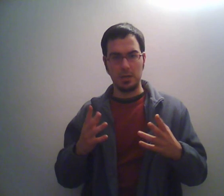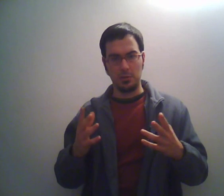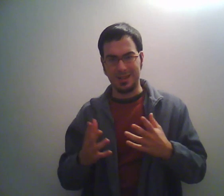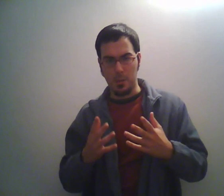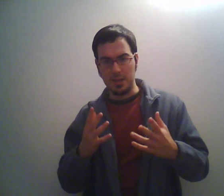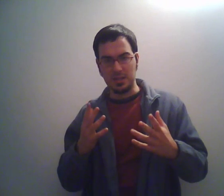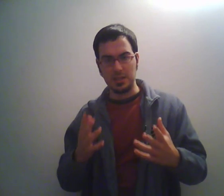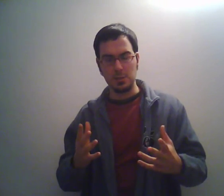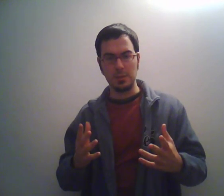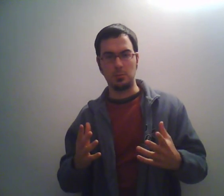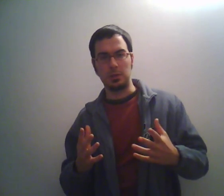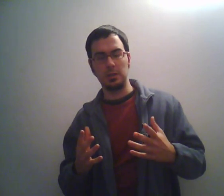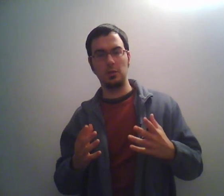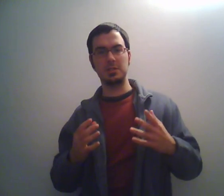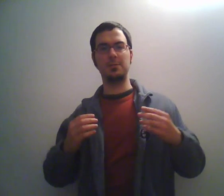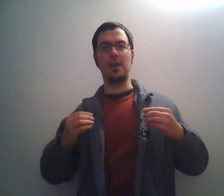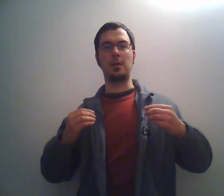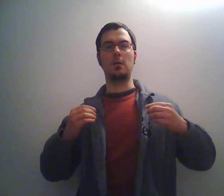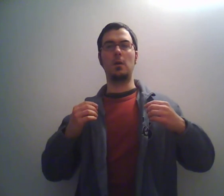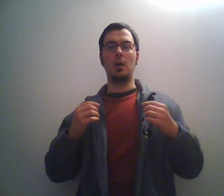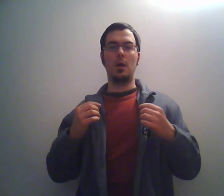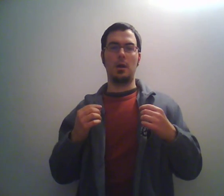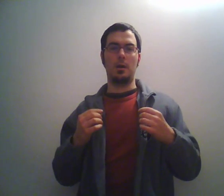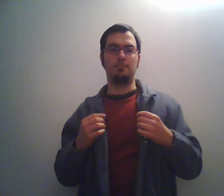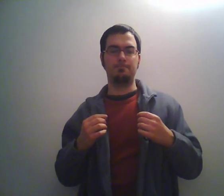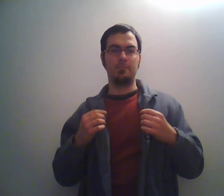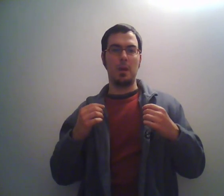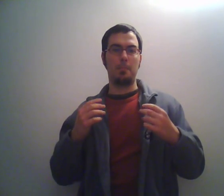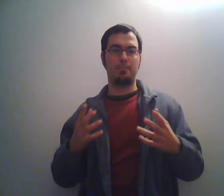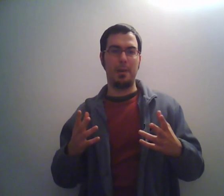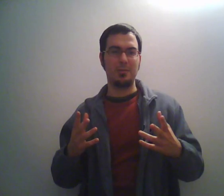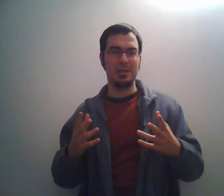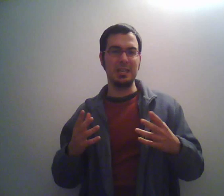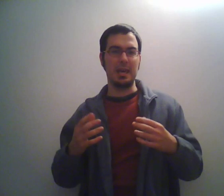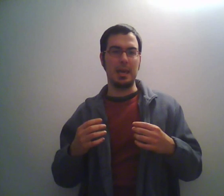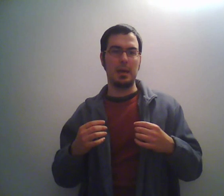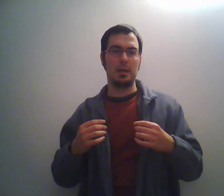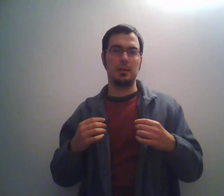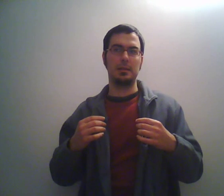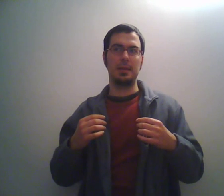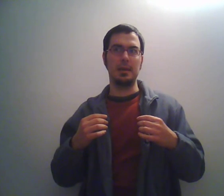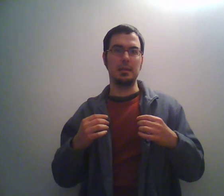della durata media di 10 minuti dove si fanno parodie dei